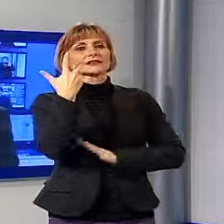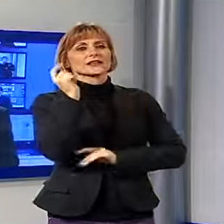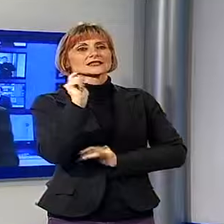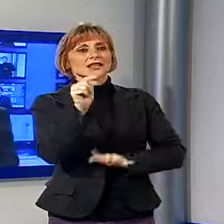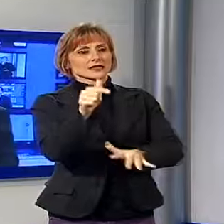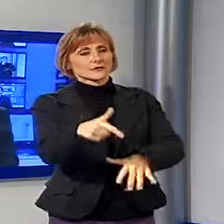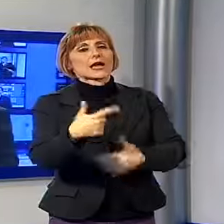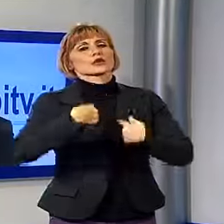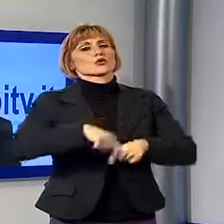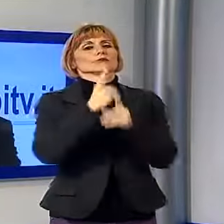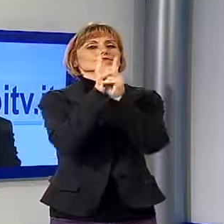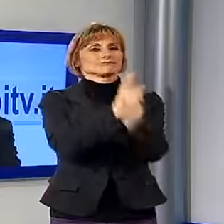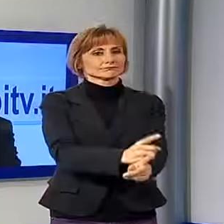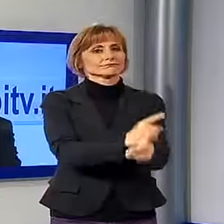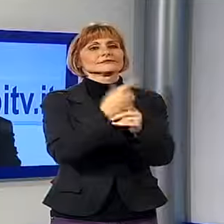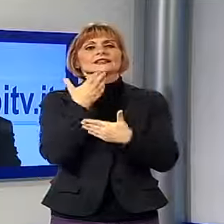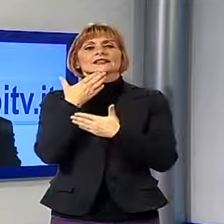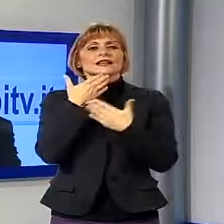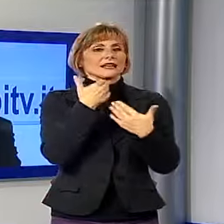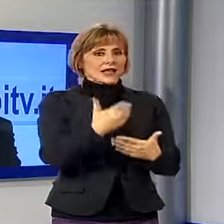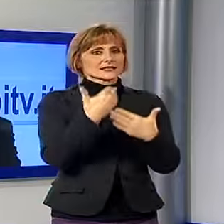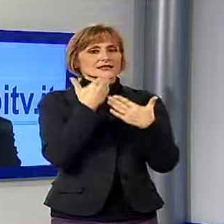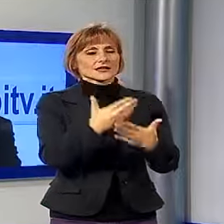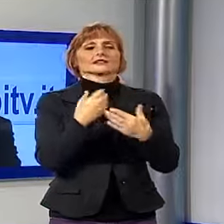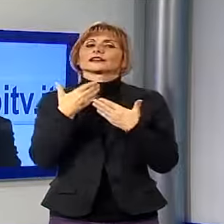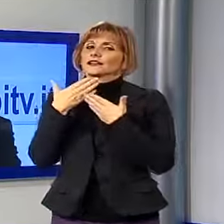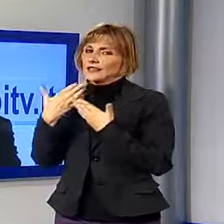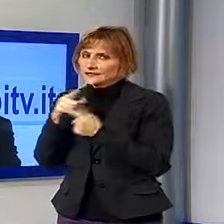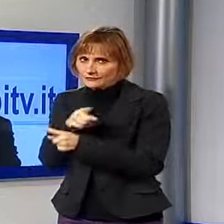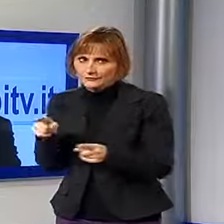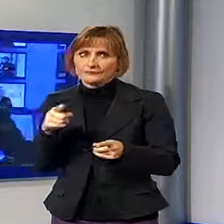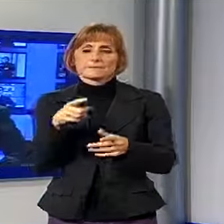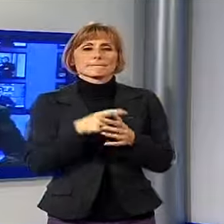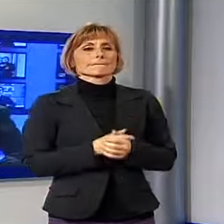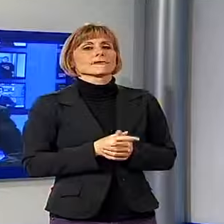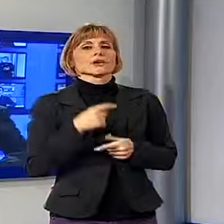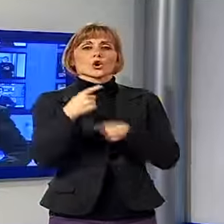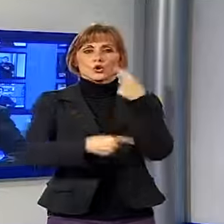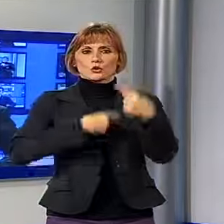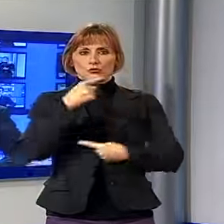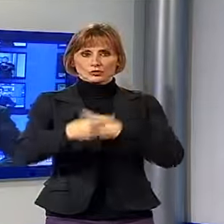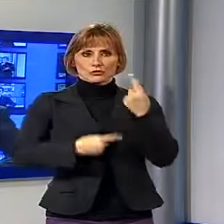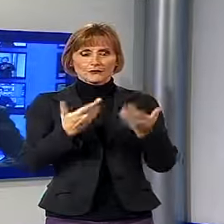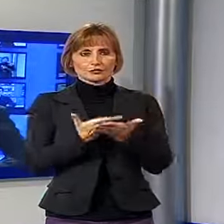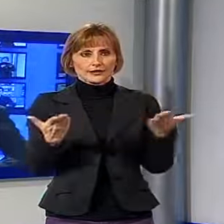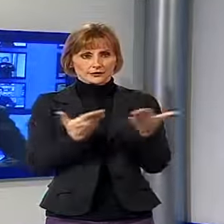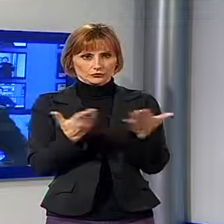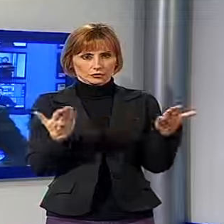all'interno dei nostri telegiornali. Grazie per la tua presenza. Continuiamo il nostro telegiornale con una